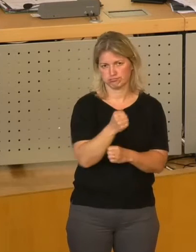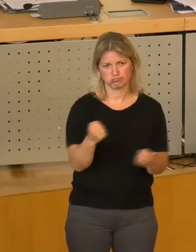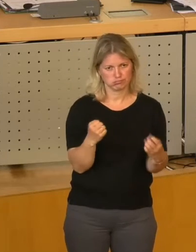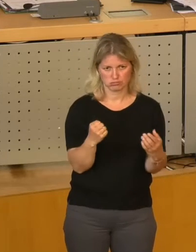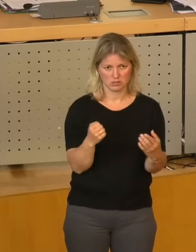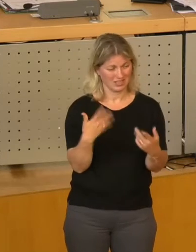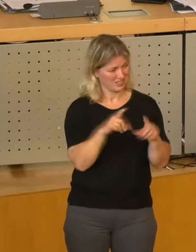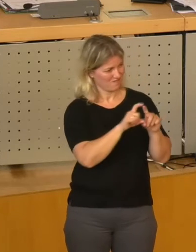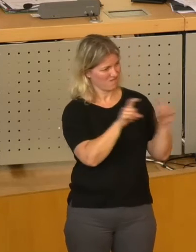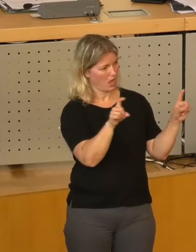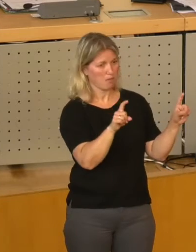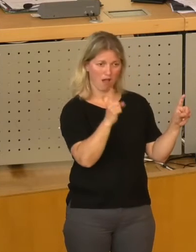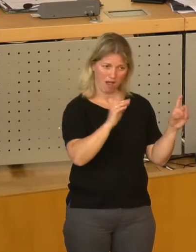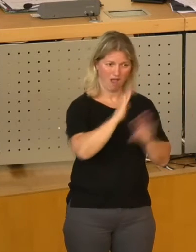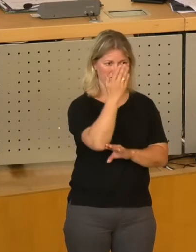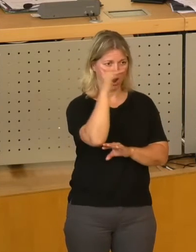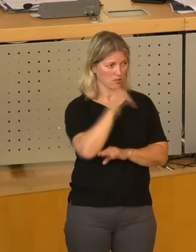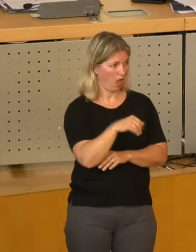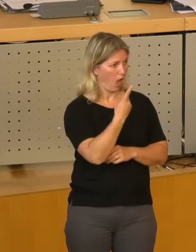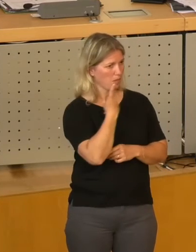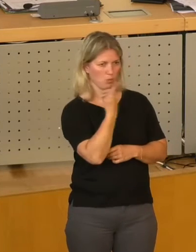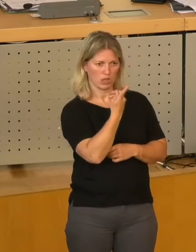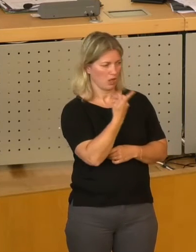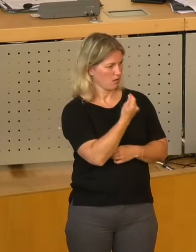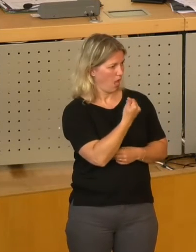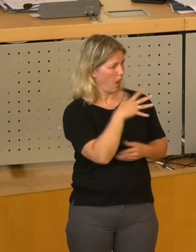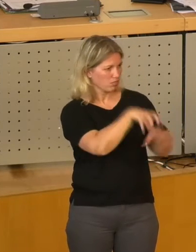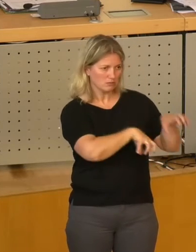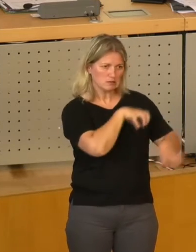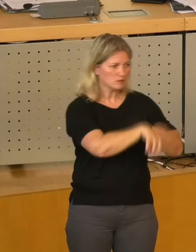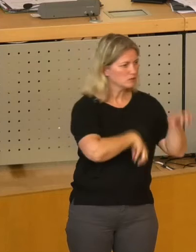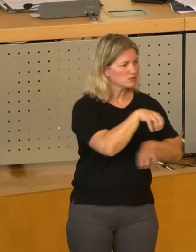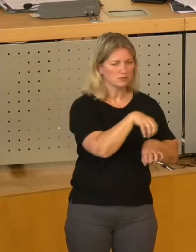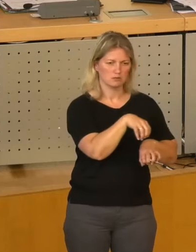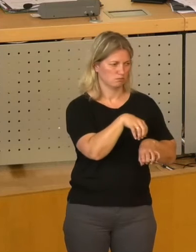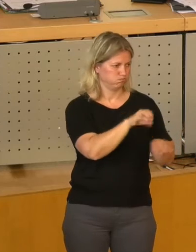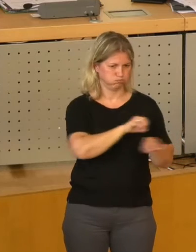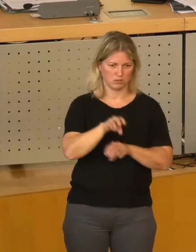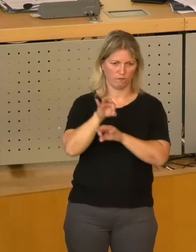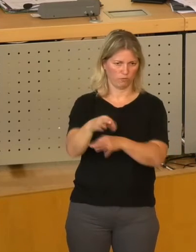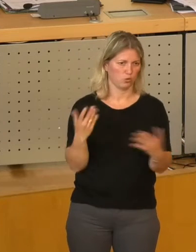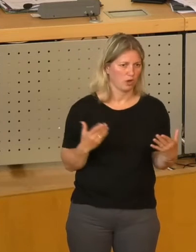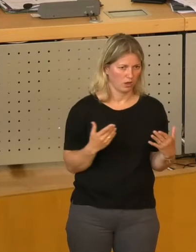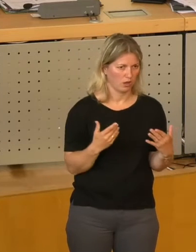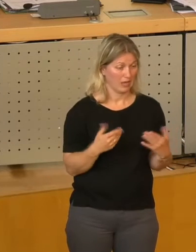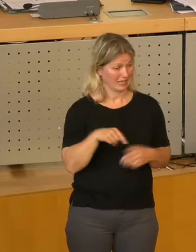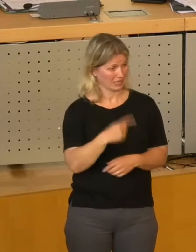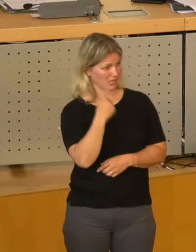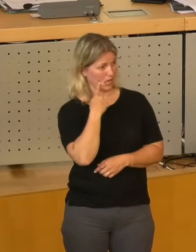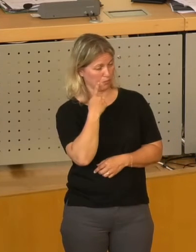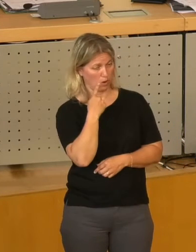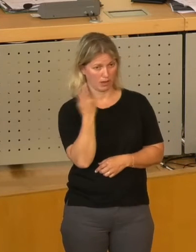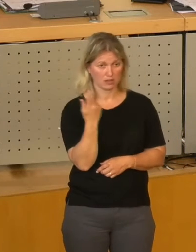erfolgreichen Unternehmens unserer Drehwag überschritten. 30 Millionen sind momentan die Schätzung, was das